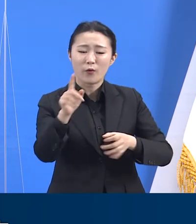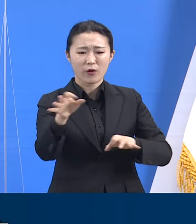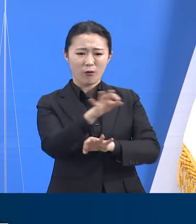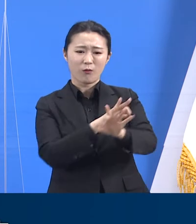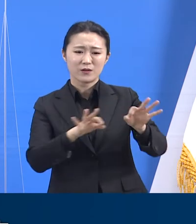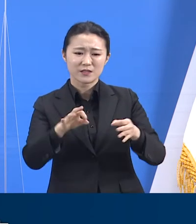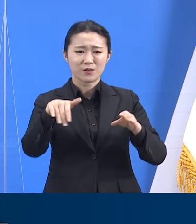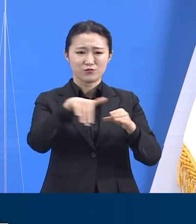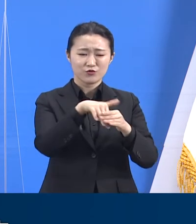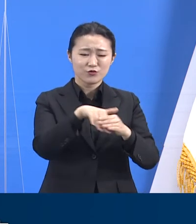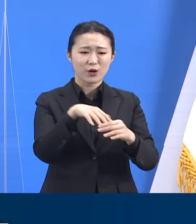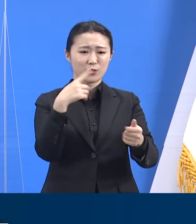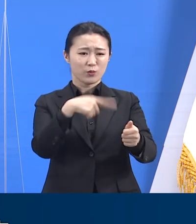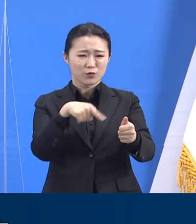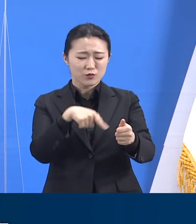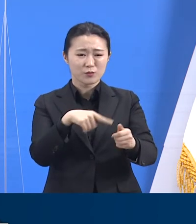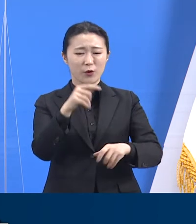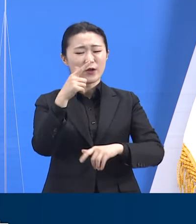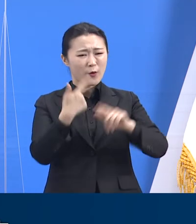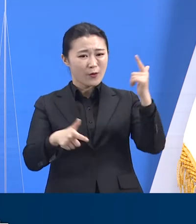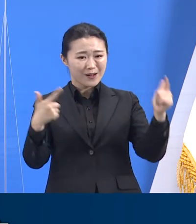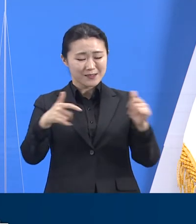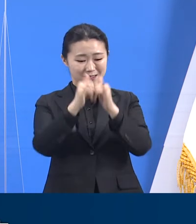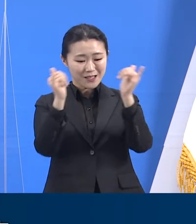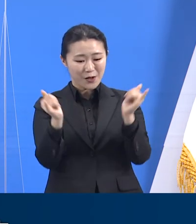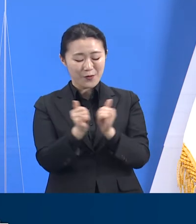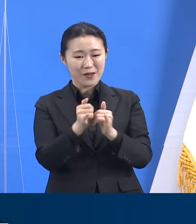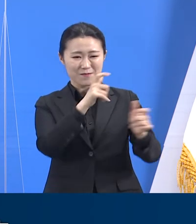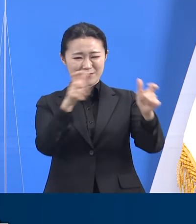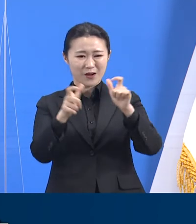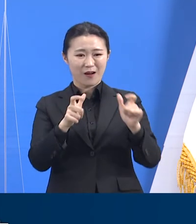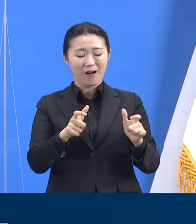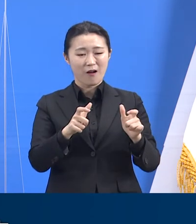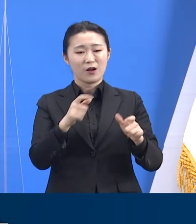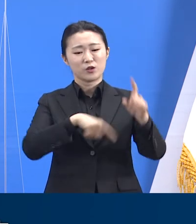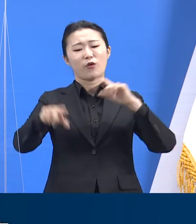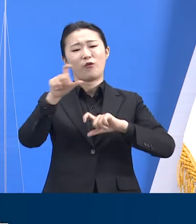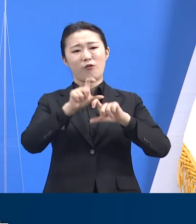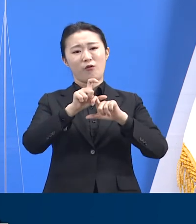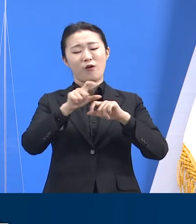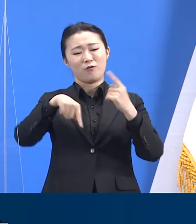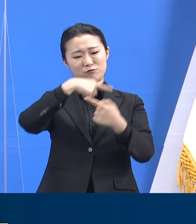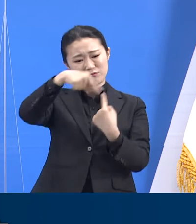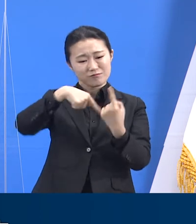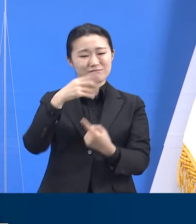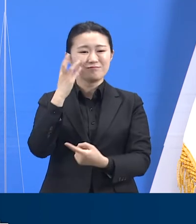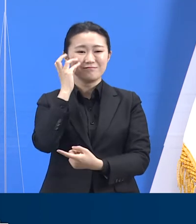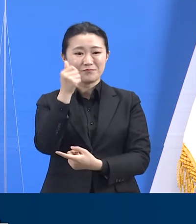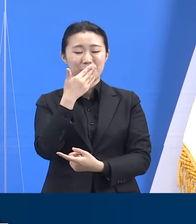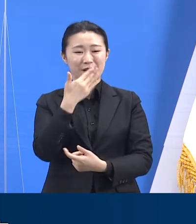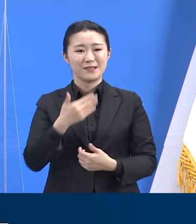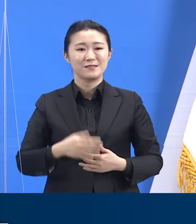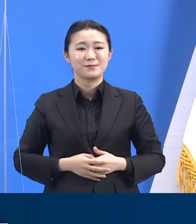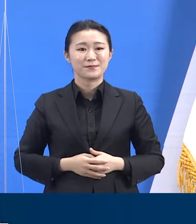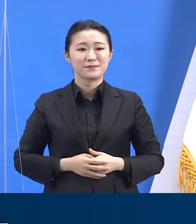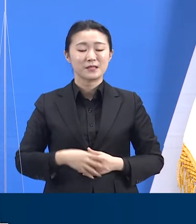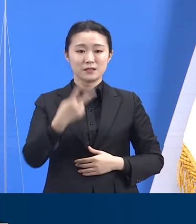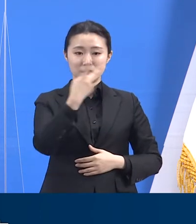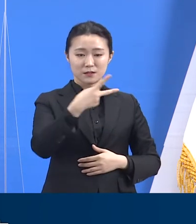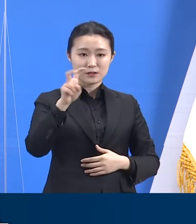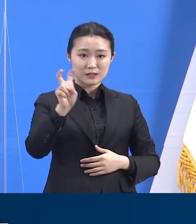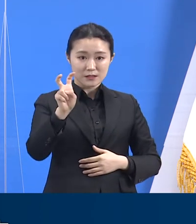사회의 각 영역을 더 개방적으로 운영할 수 있게 된다는 것입니다. 2020년 사회적